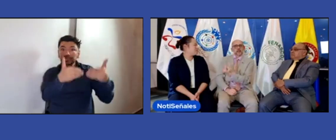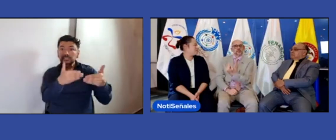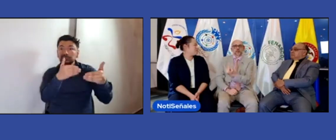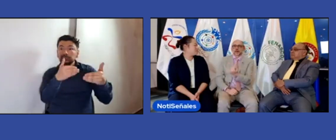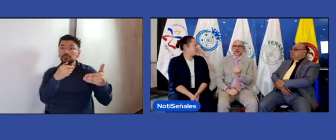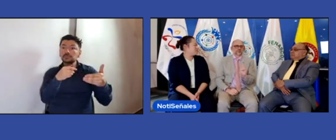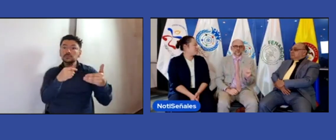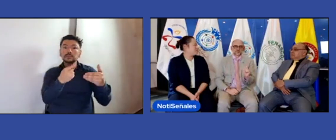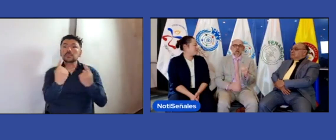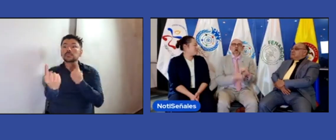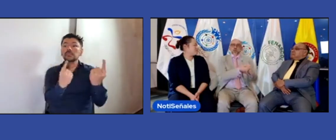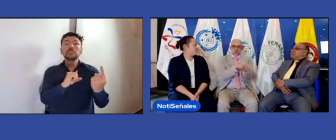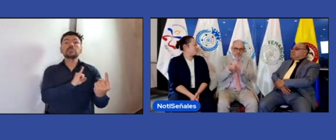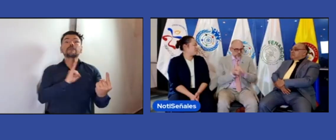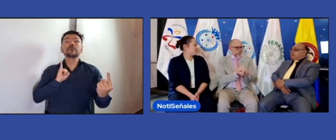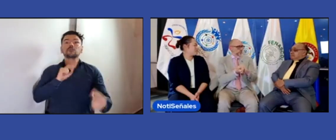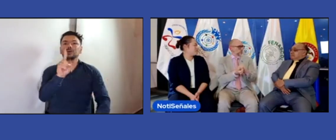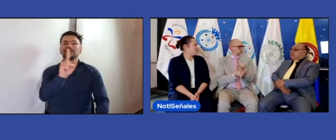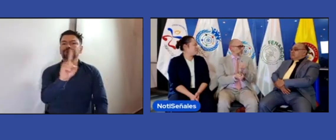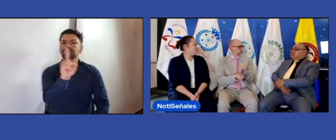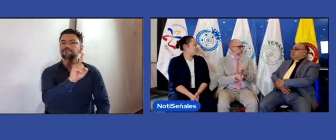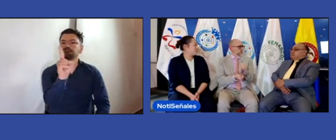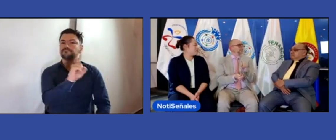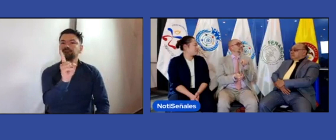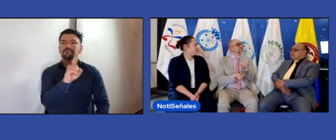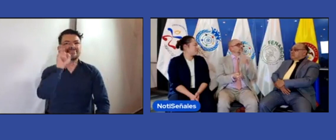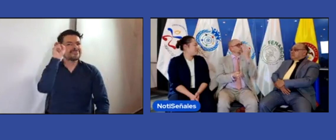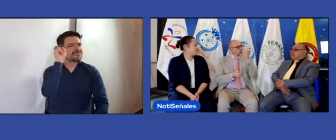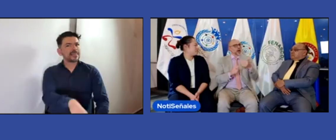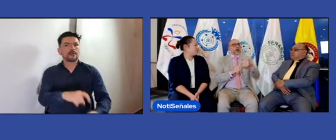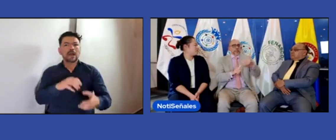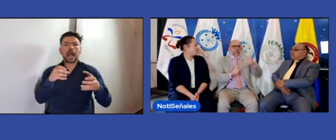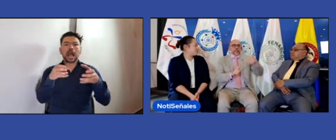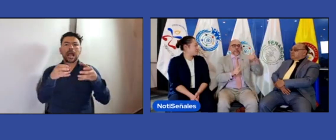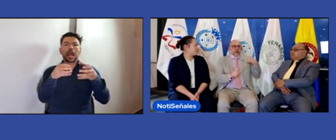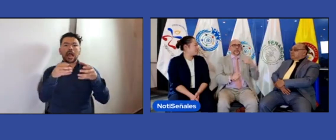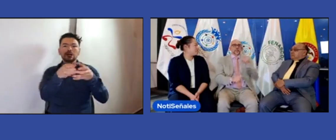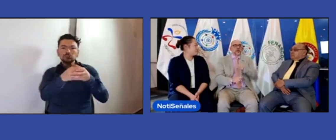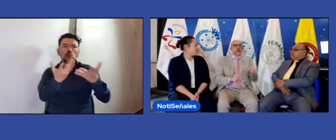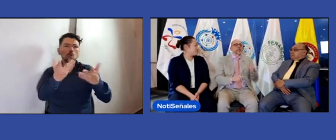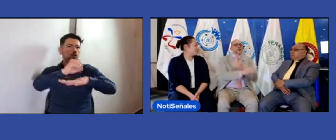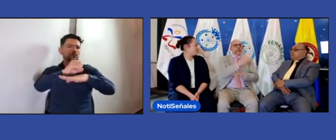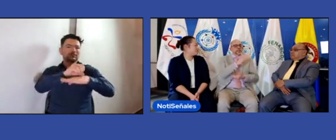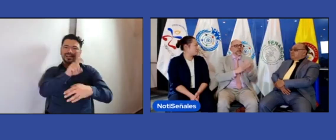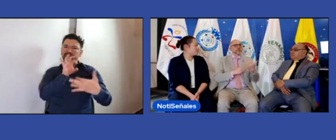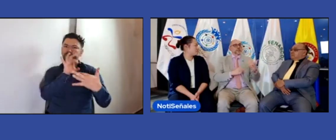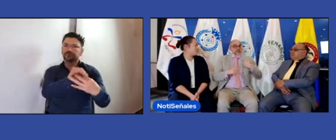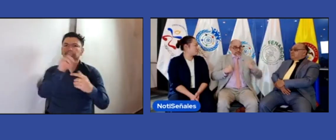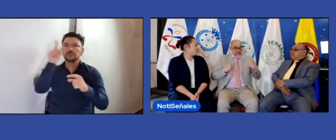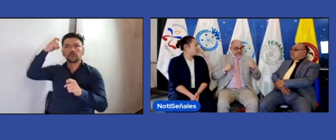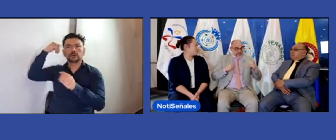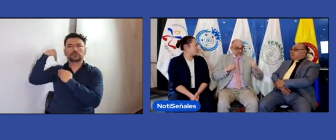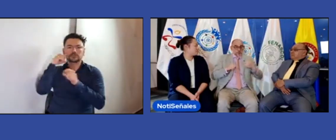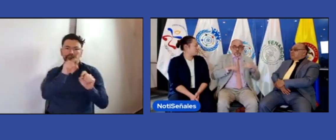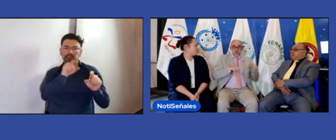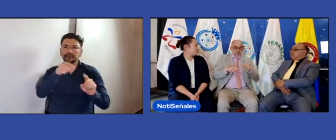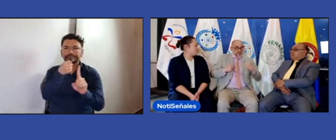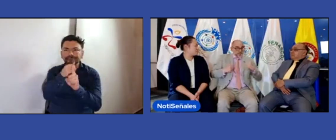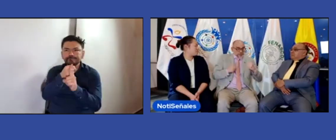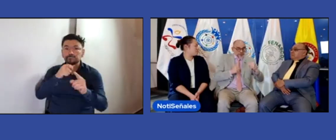a través de las asociaciones o el asociacionismo de las personas con discapacidad. No se da